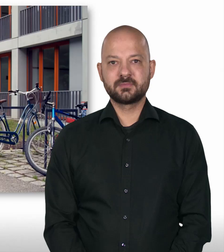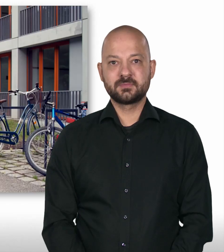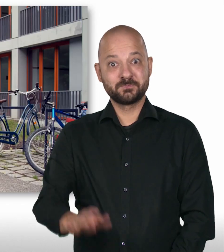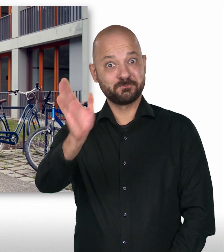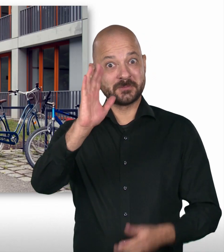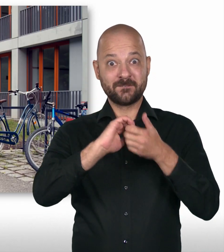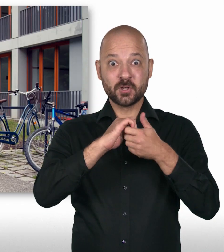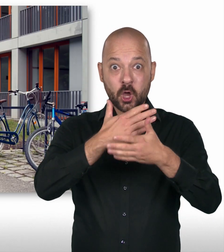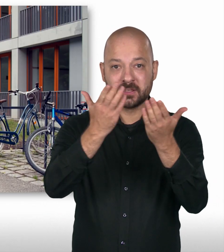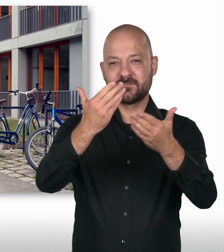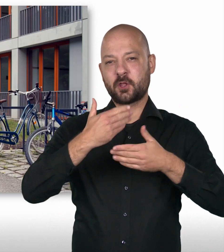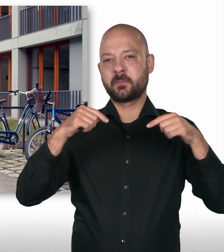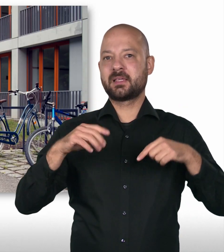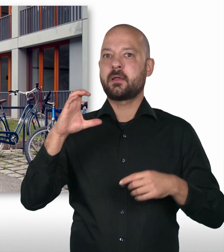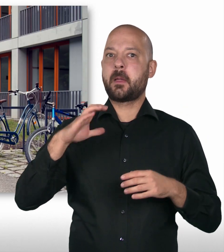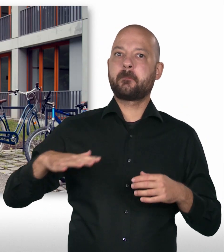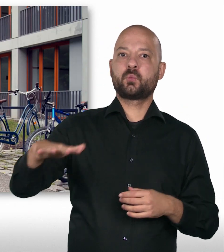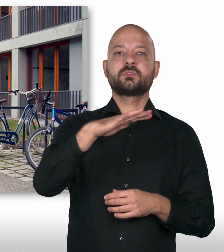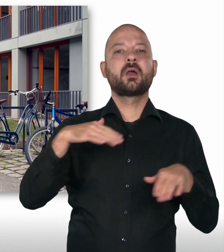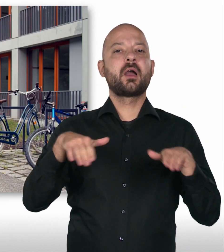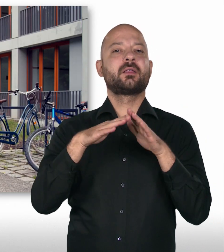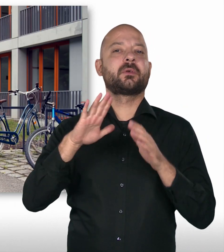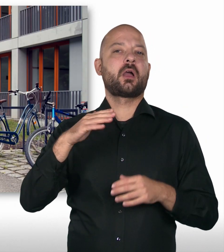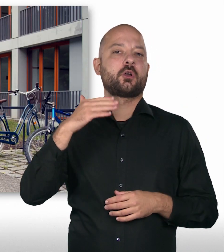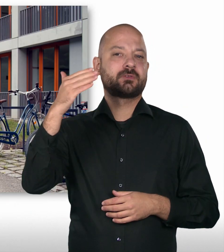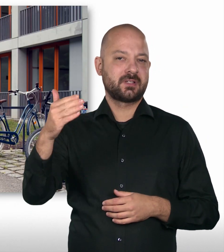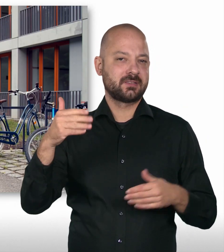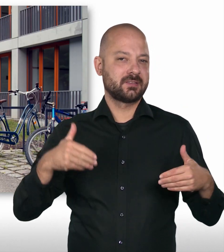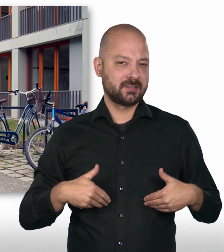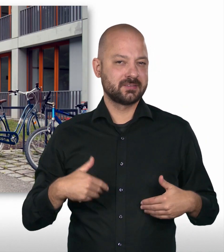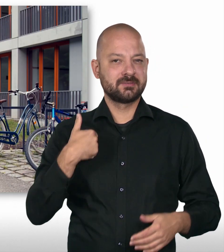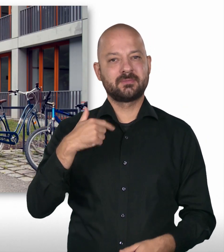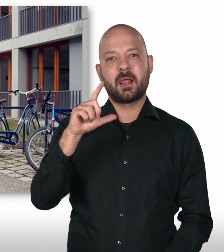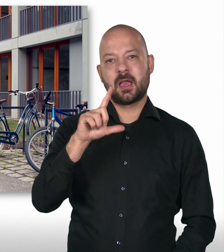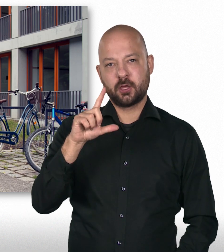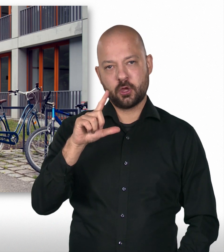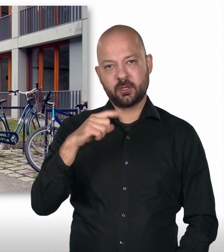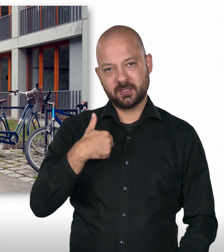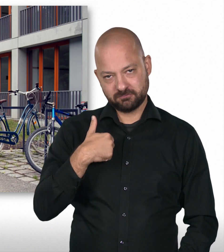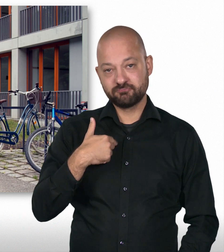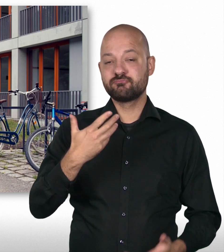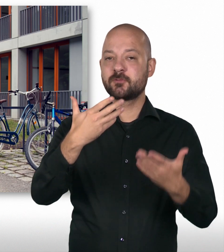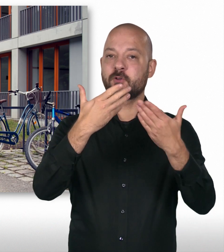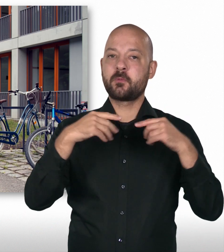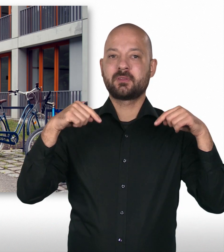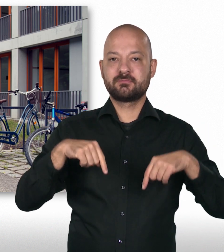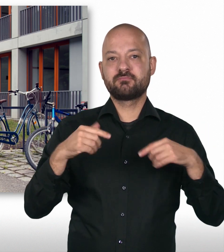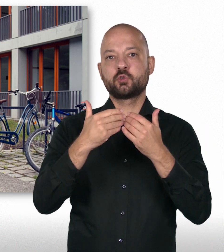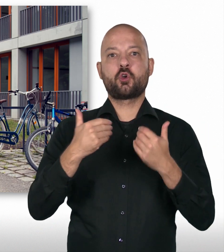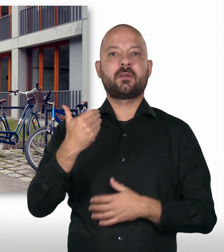Hey Freunde, herzlich willkommen hier vom Campus der Akademie des Auswärtigen Dienstes. Mein Name ist Leroy und herzlich willkommen auch zu einer Sonderfolge von Diplomatie im